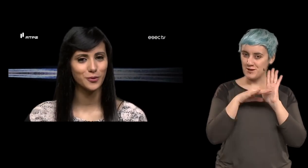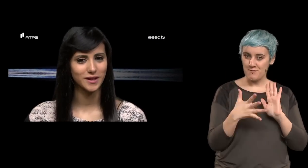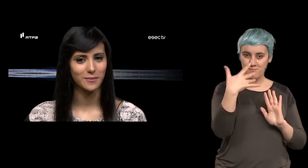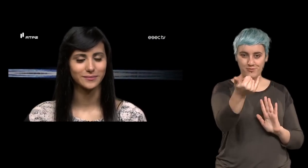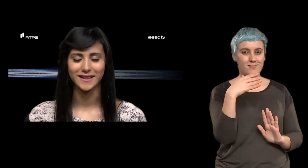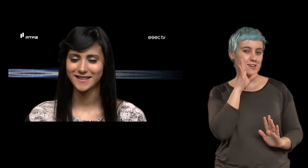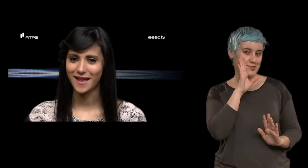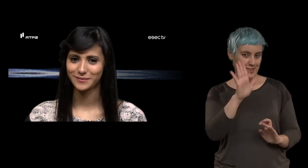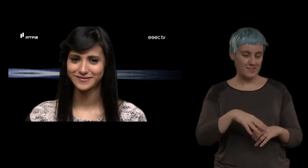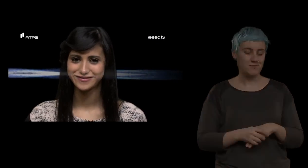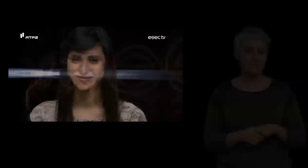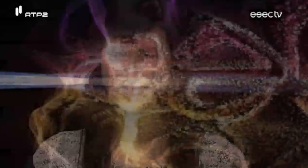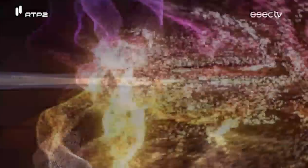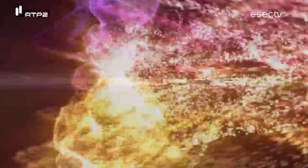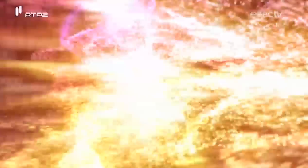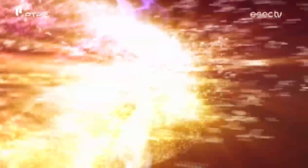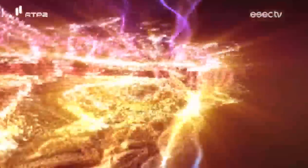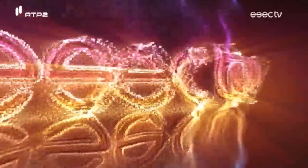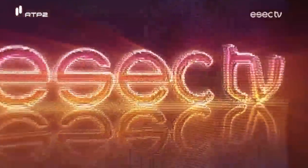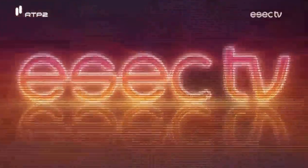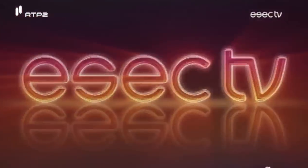programa até lá e